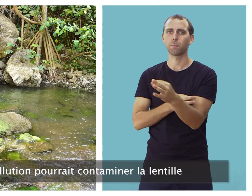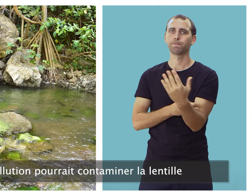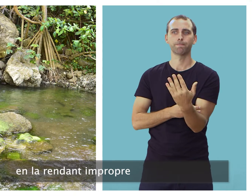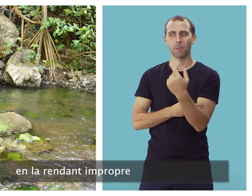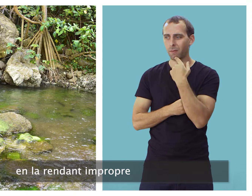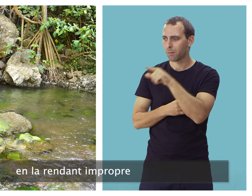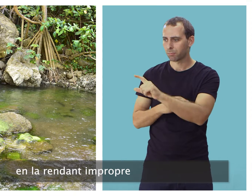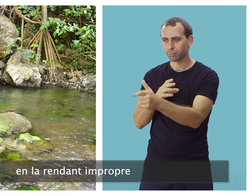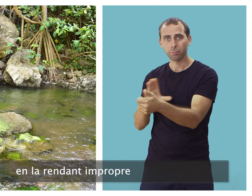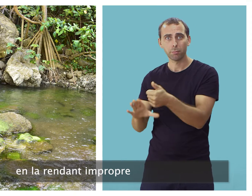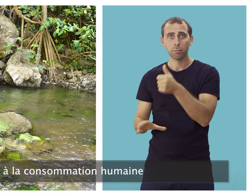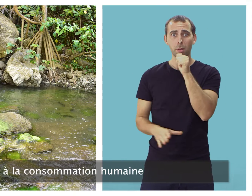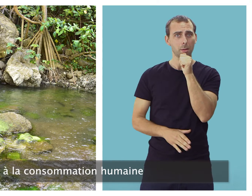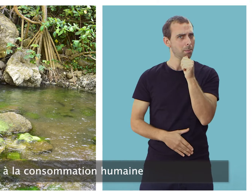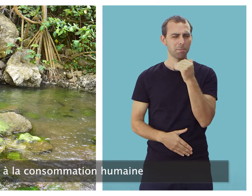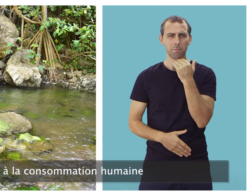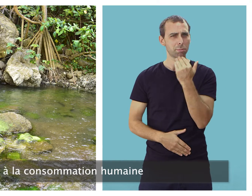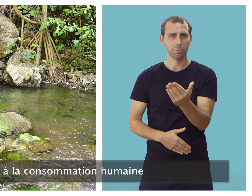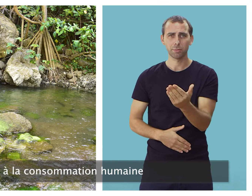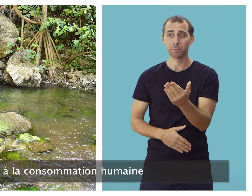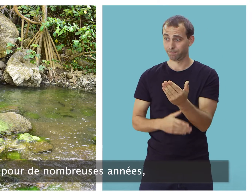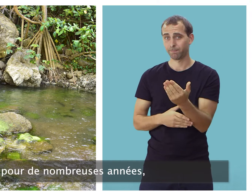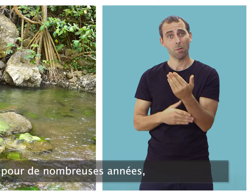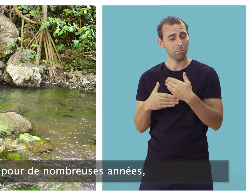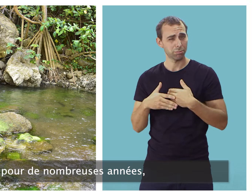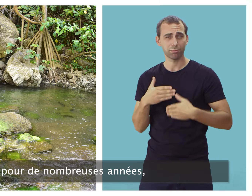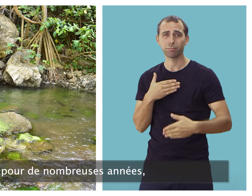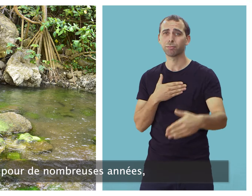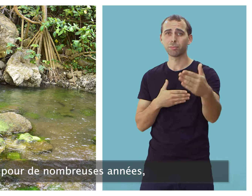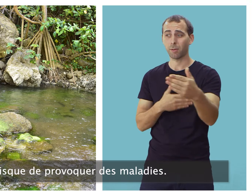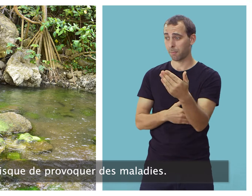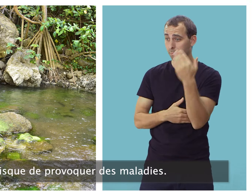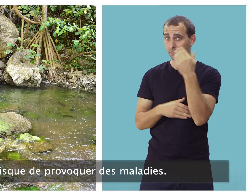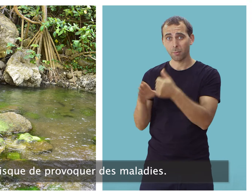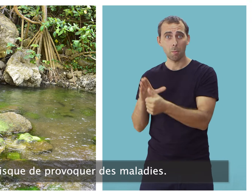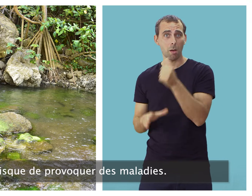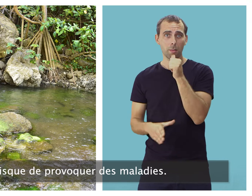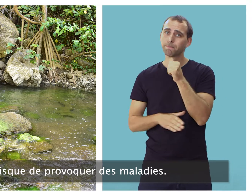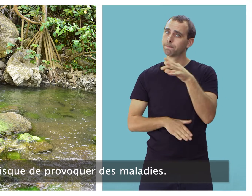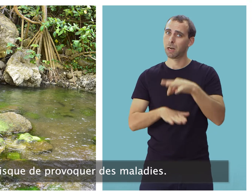en la rendant impropre à la consommation humaine pour de nombreuses années, au risque de provoquer des maladies.